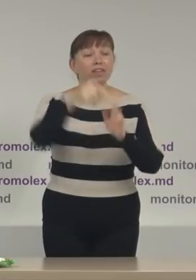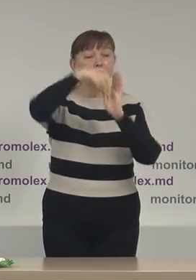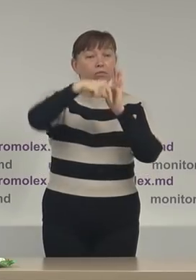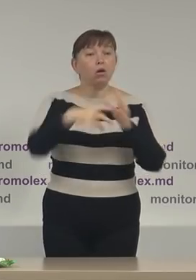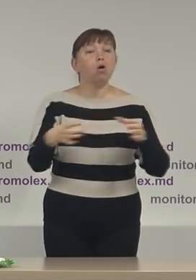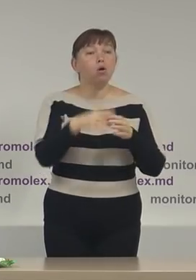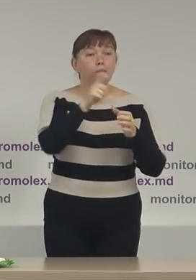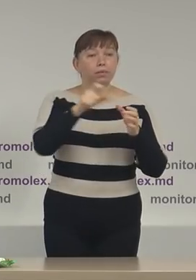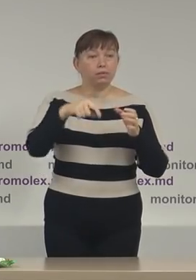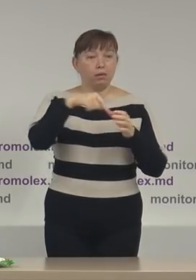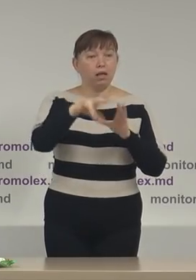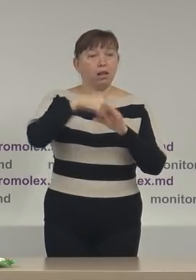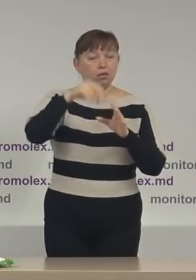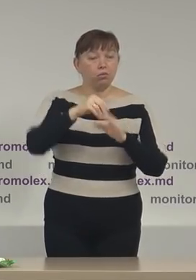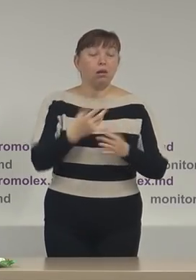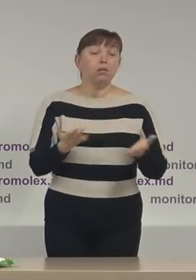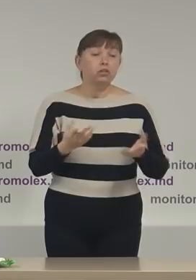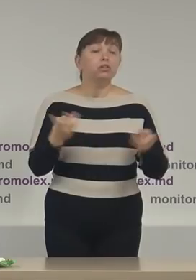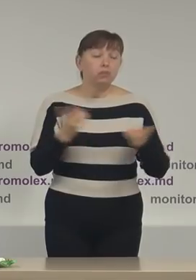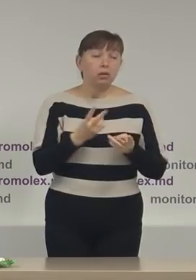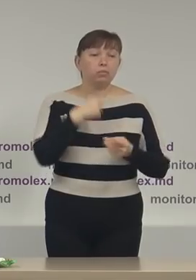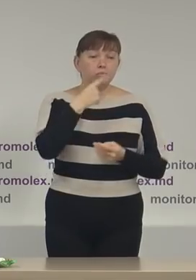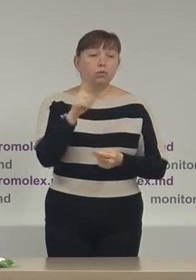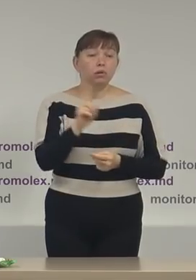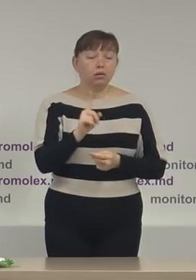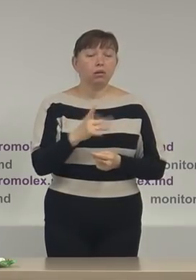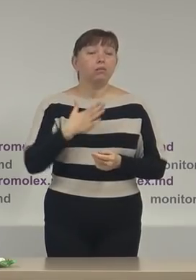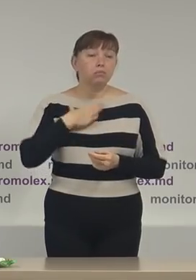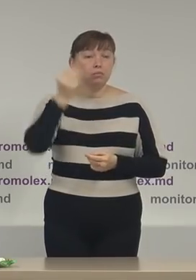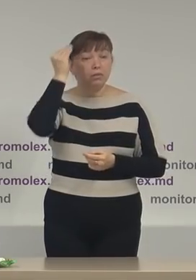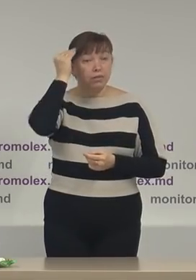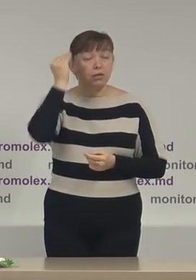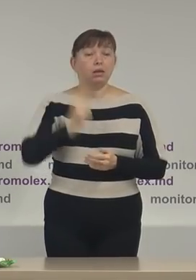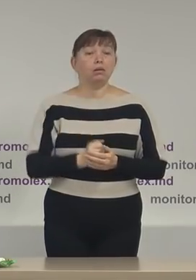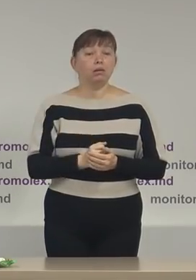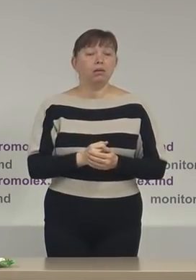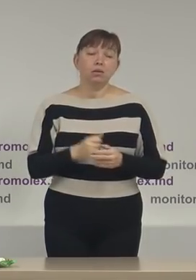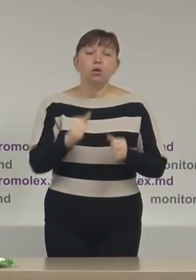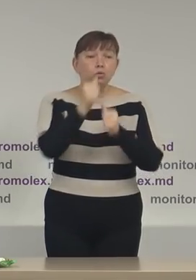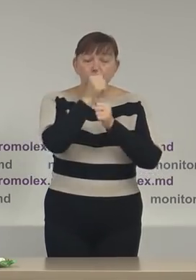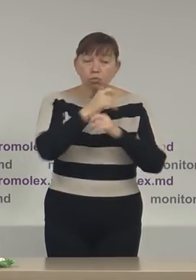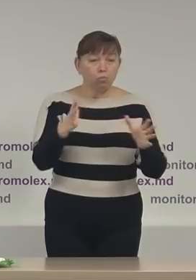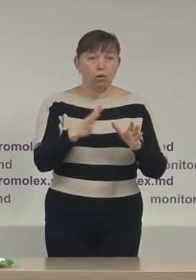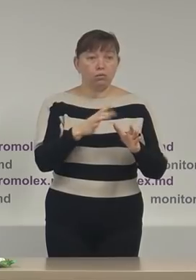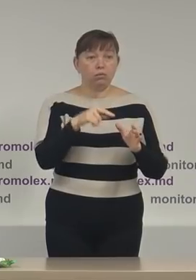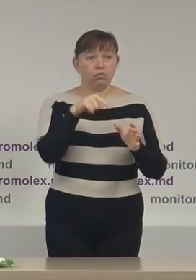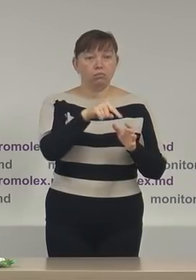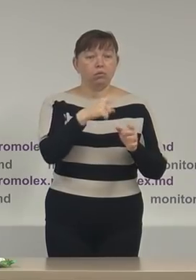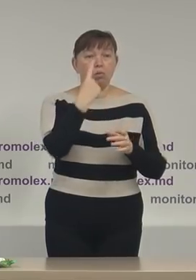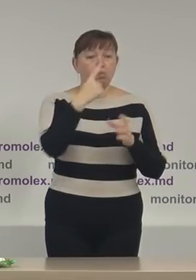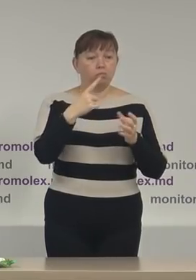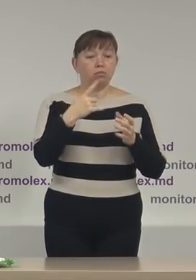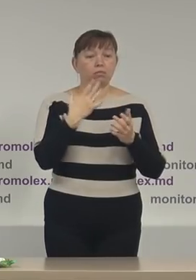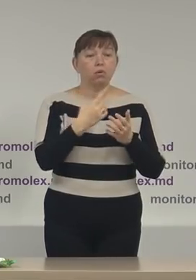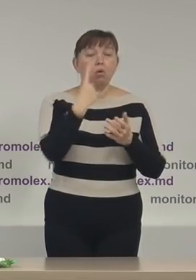și aici trebuie să subliniem că din punctul nostru de vedere nu poate fi constituit un birou